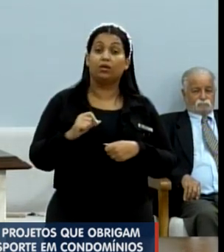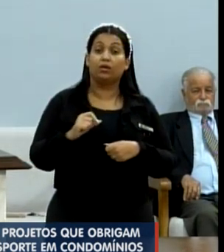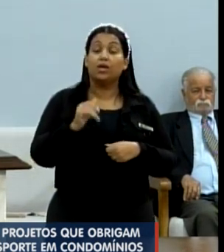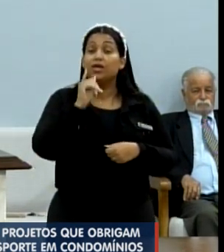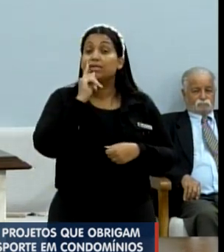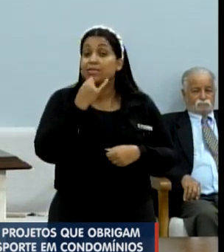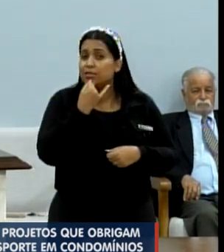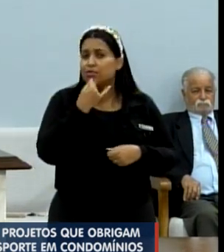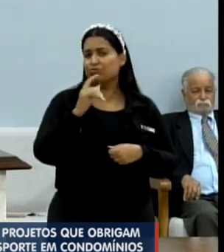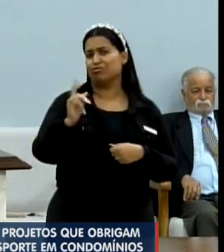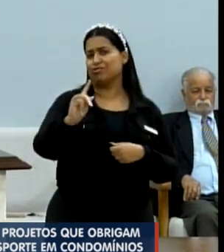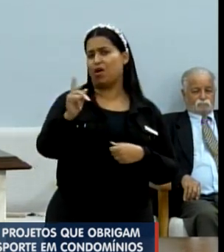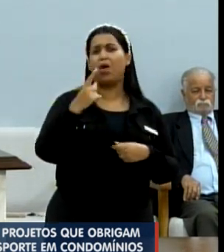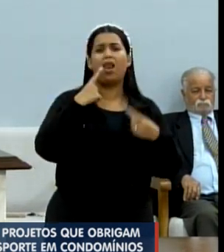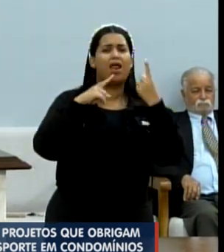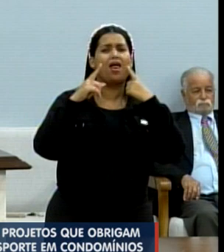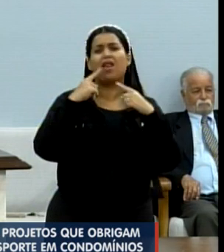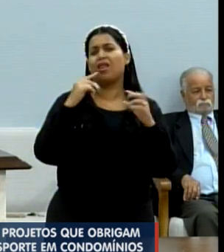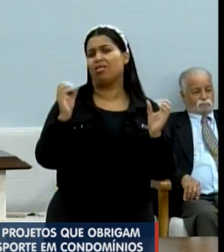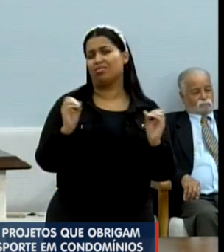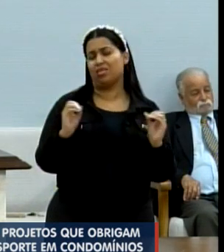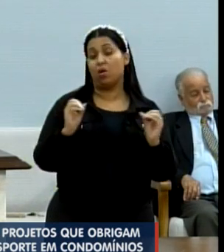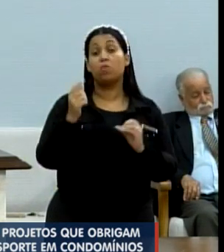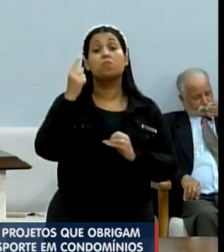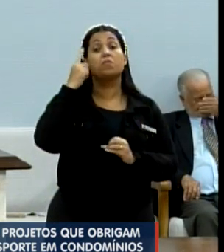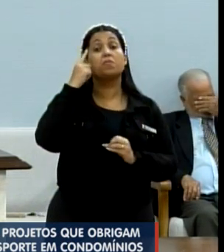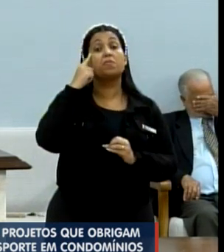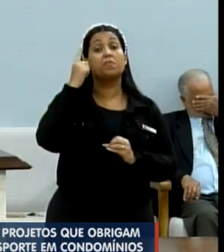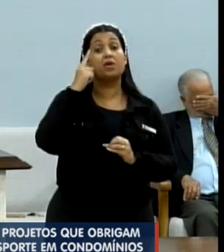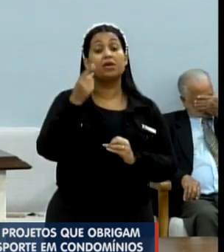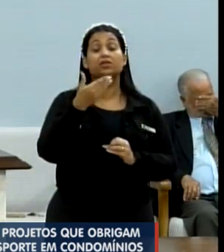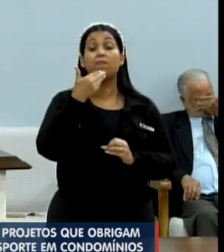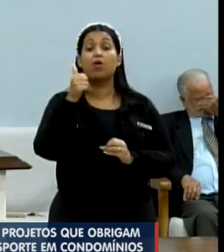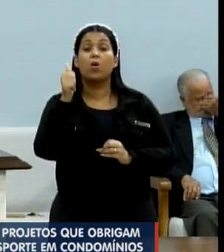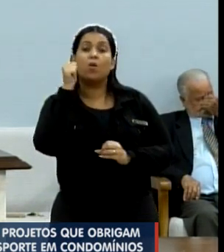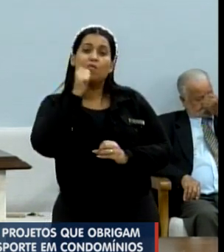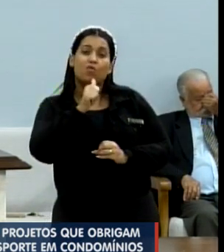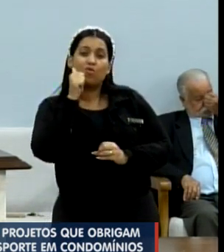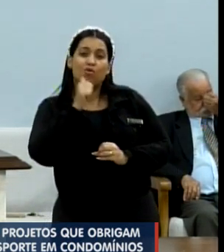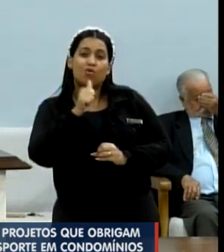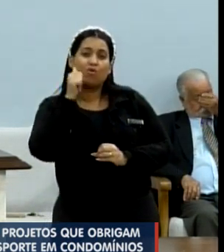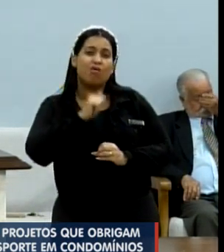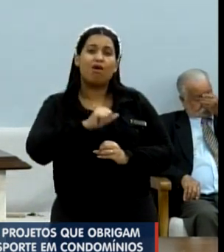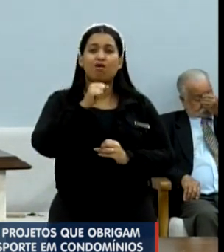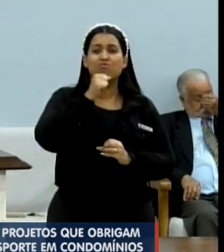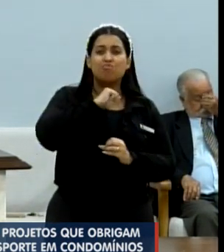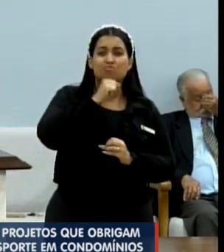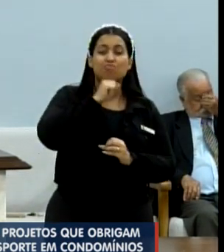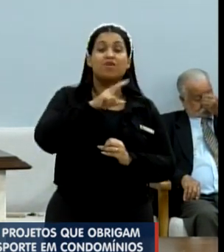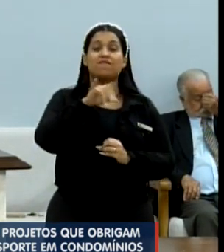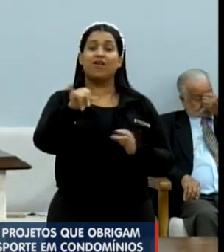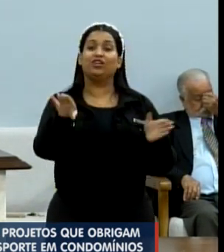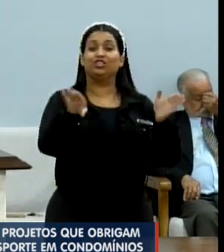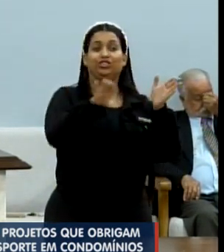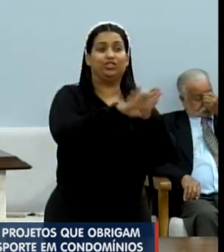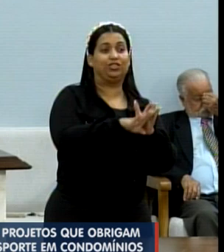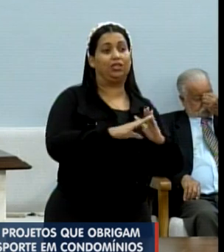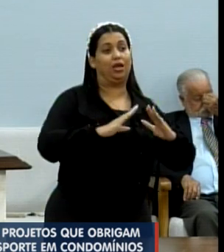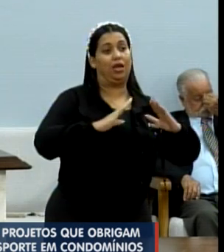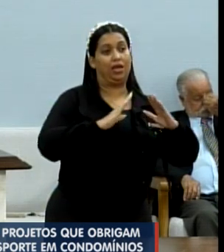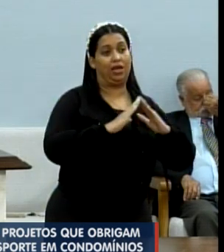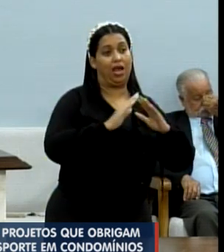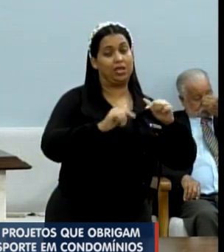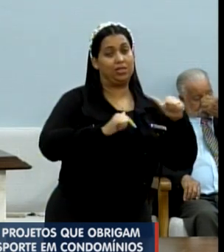triste, não reclame, pense no bem-estar daquela senhora, daquele senhor que vai chegar para trabalhar em